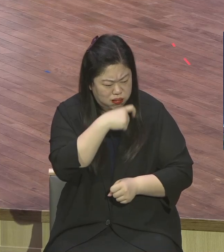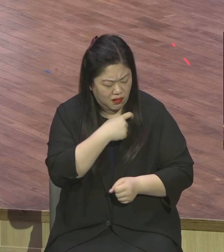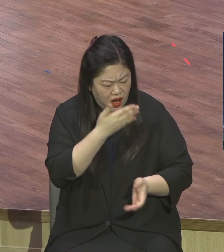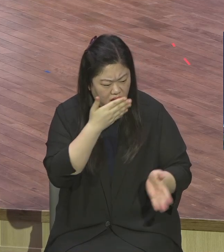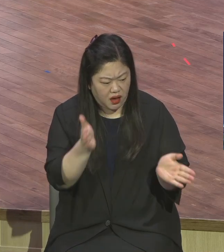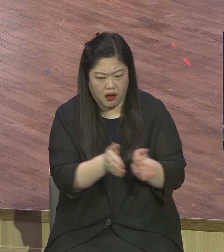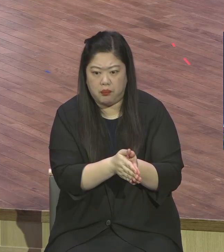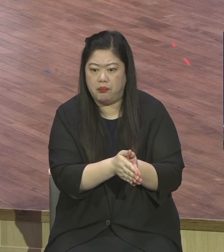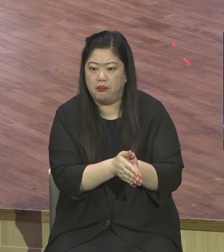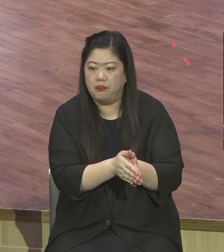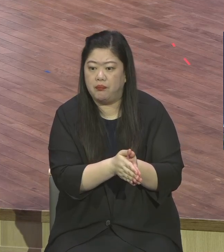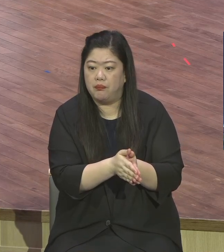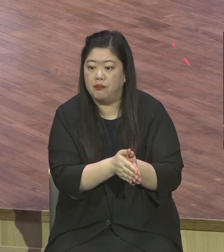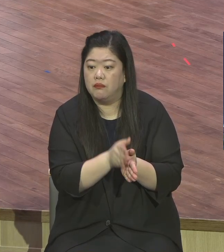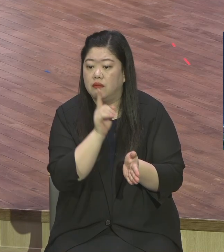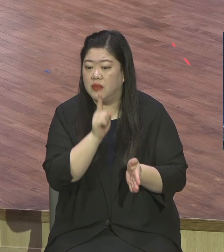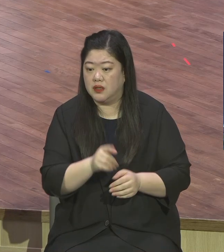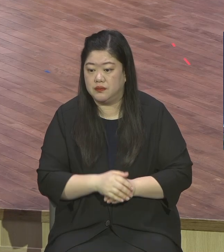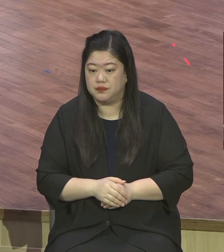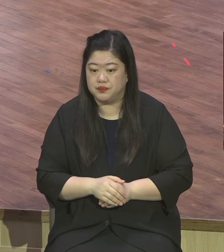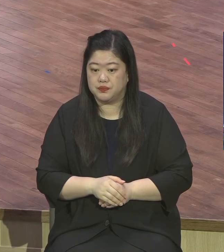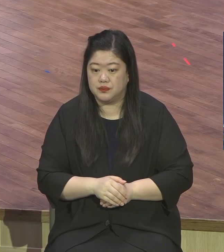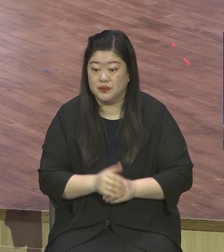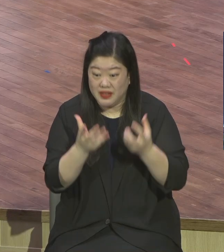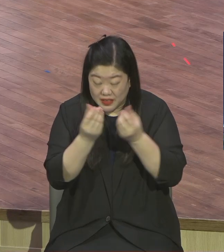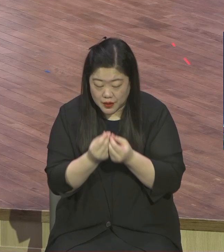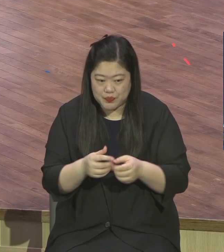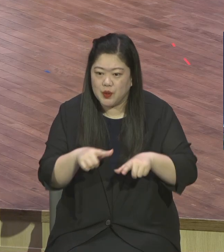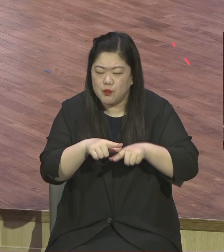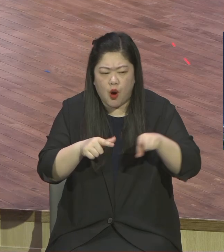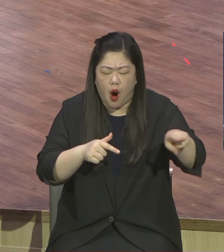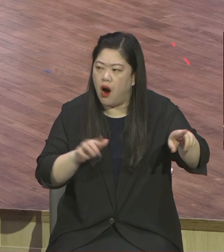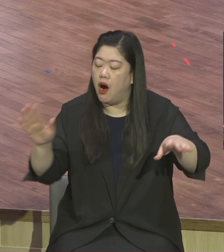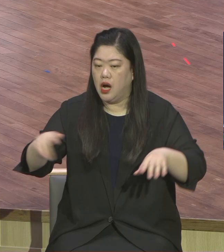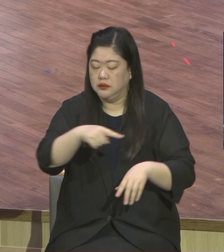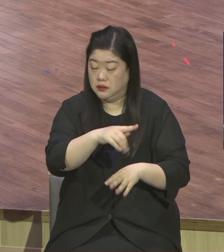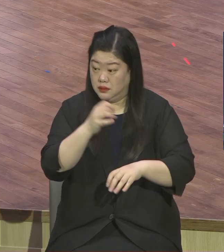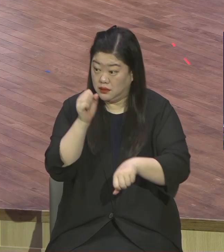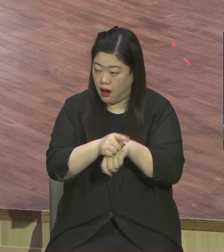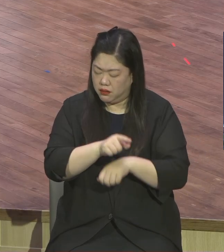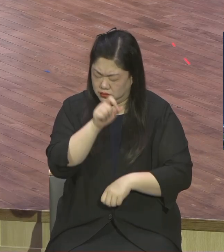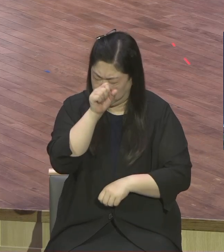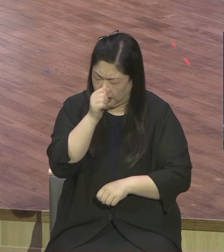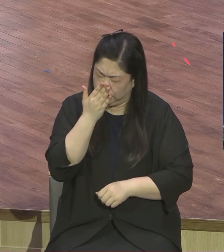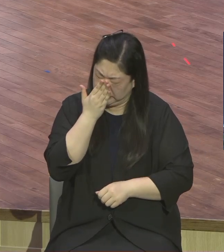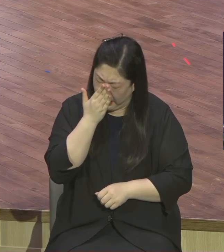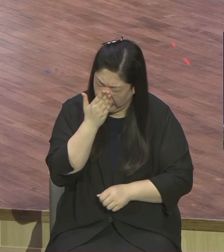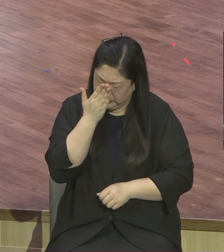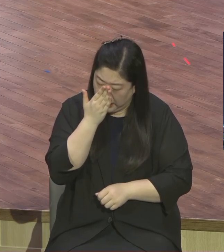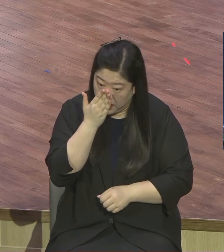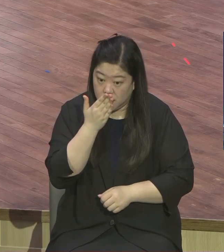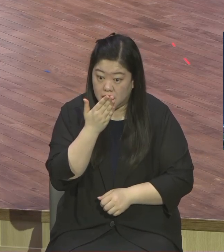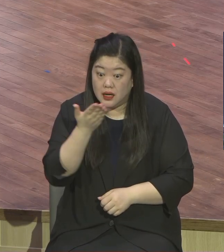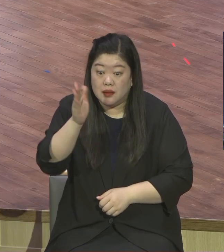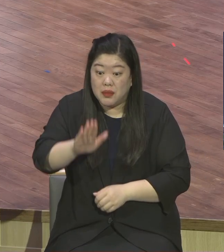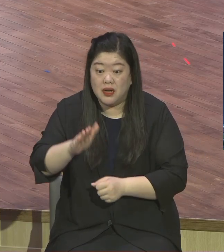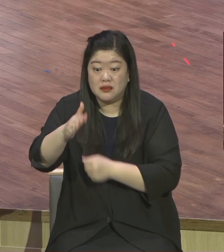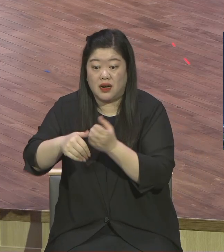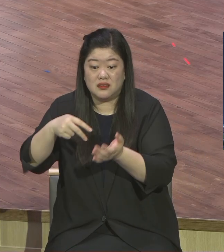인간이 아 저 사람 진짜 양심적이야 굉장히 작게 선해 더러운 누덕이요 별 차이가 없어요